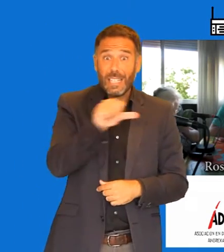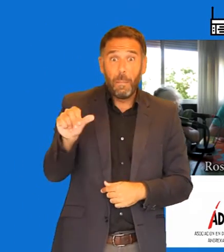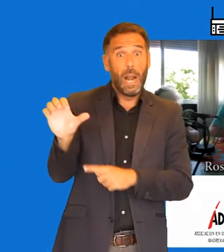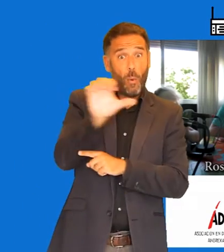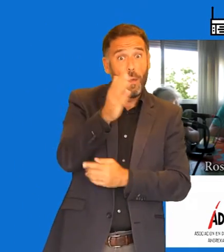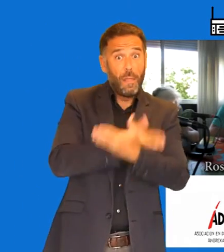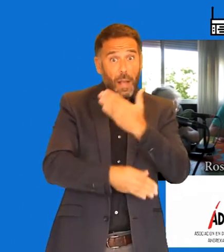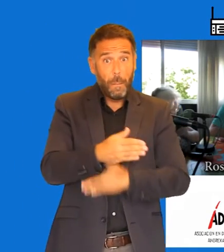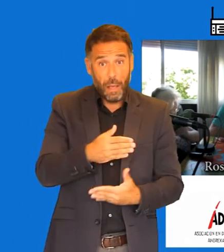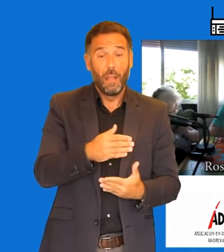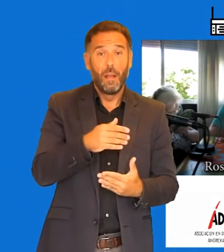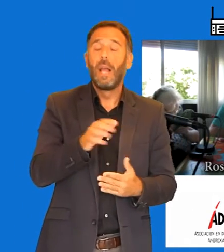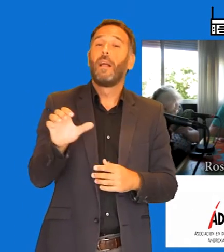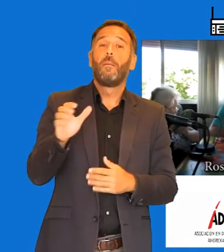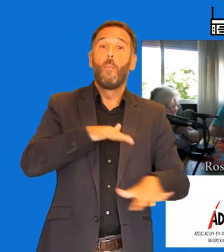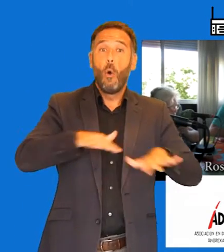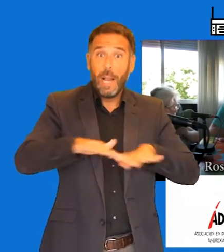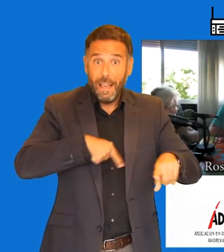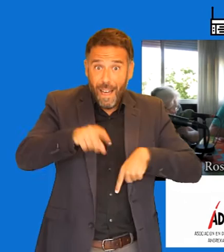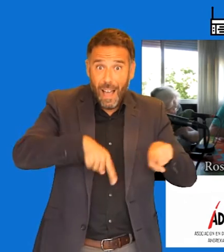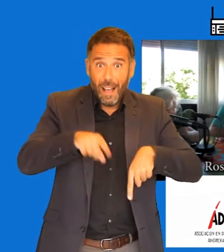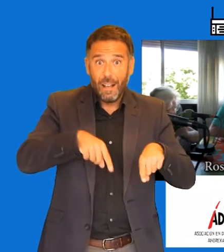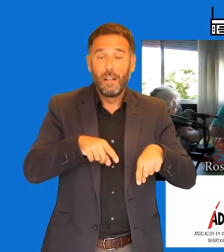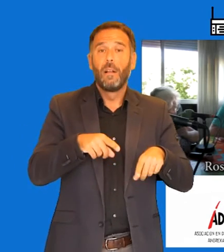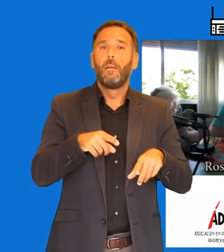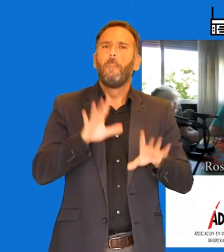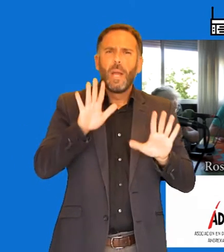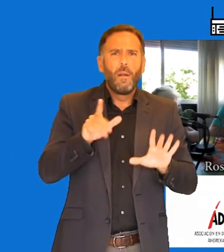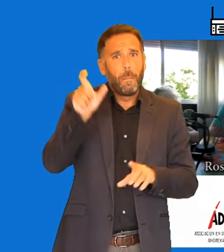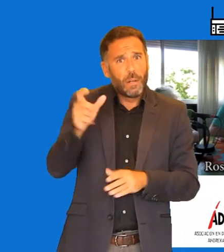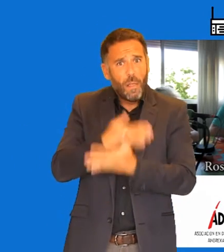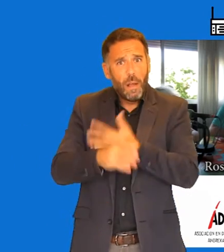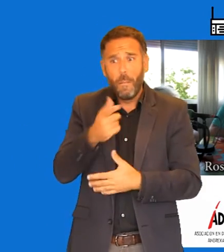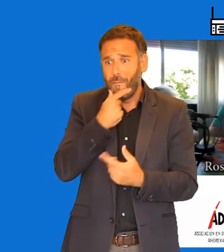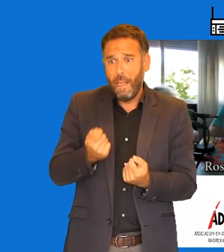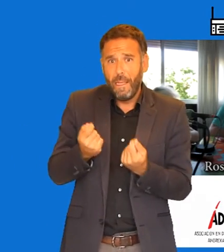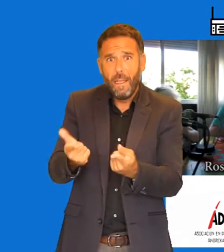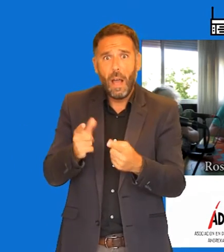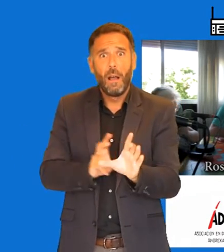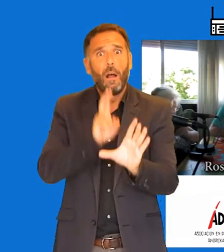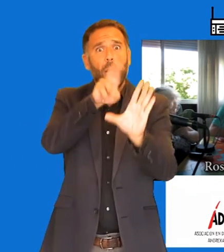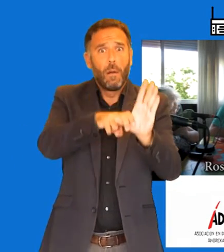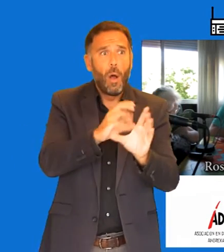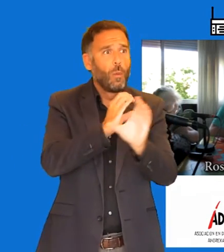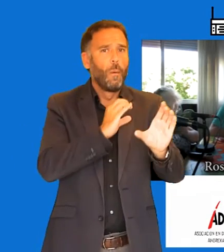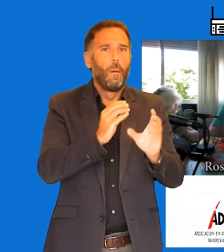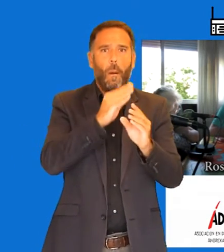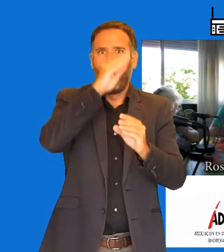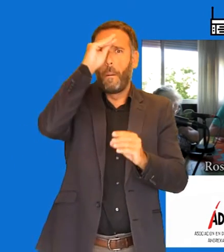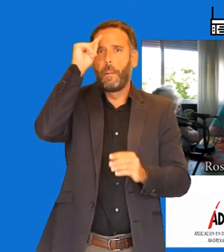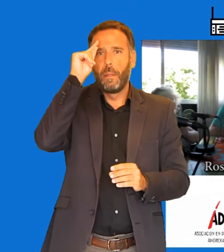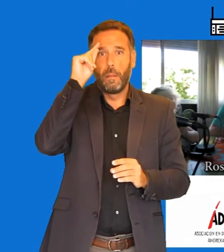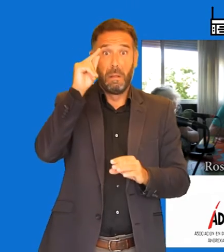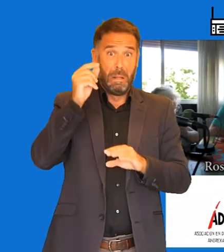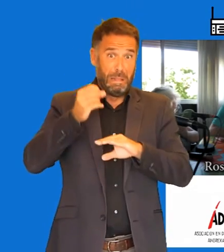facilitar el acceso a los transportes públicos para las personas con discapacidad se sigue olvidando. De los taxis y de los trenes mejor no hablo.